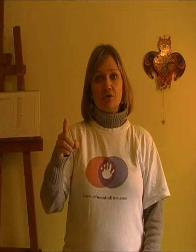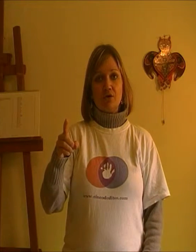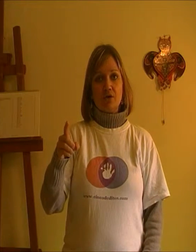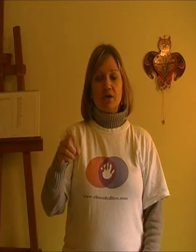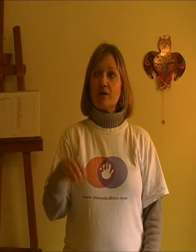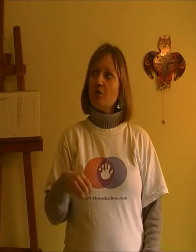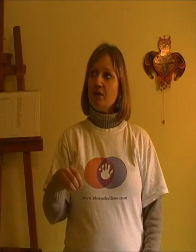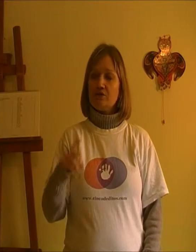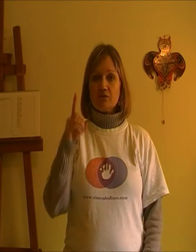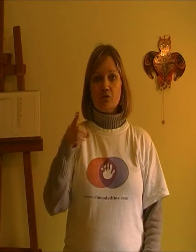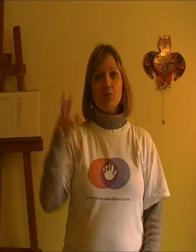Entonces, ¿cómo es?